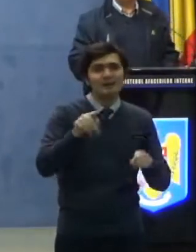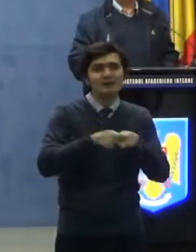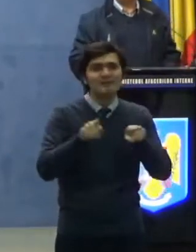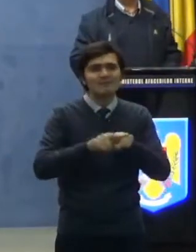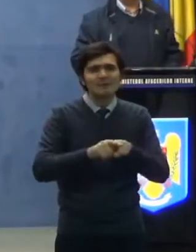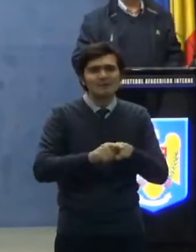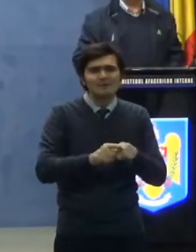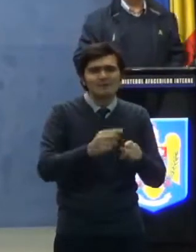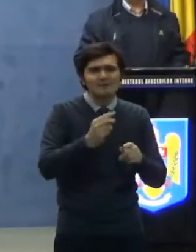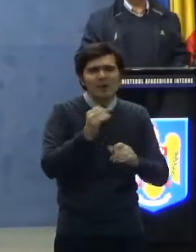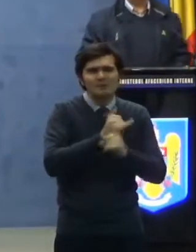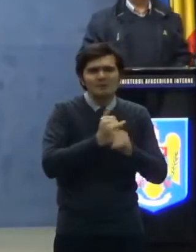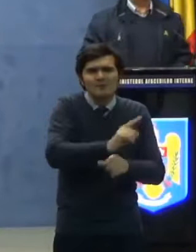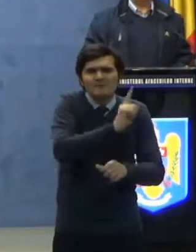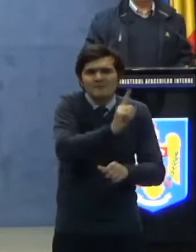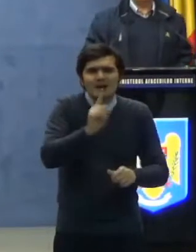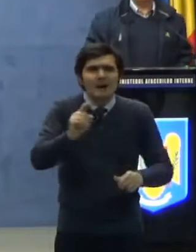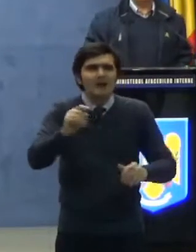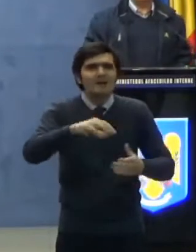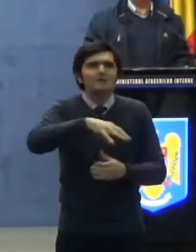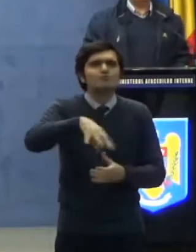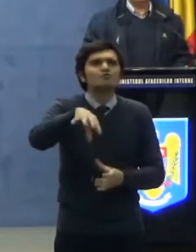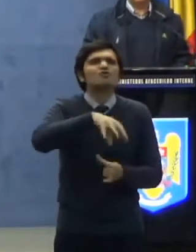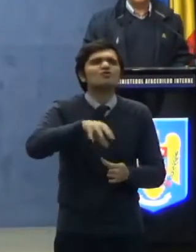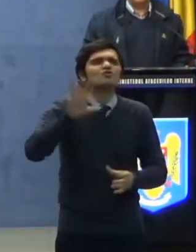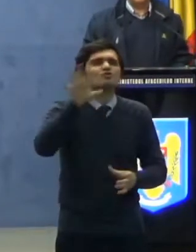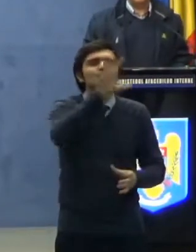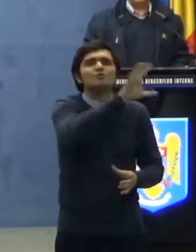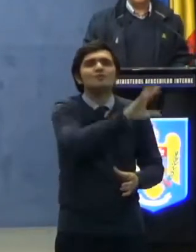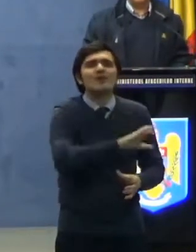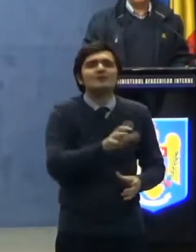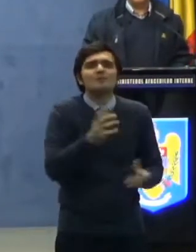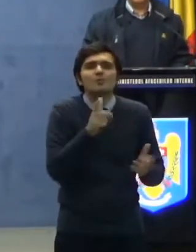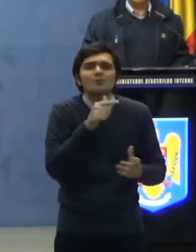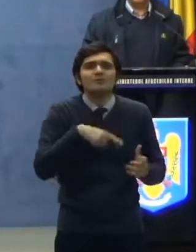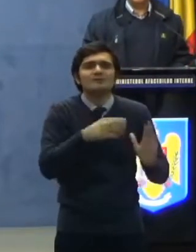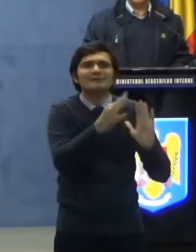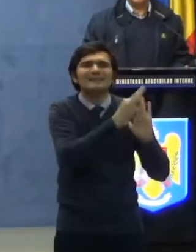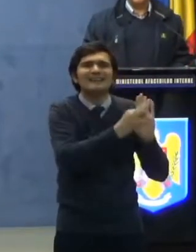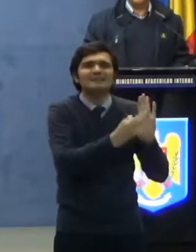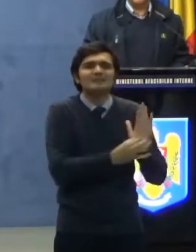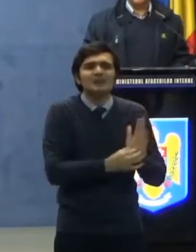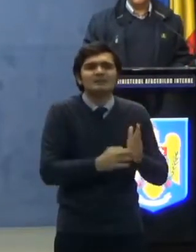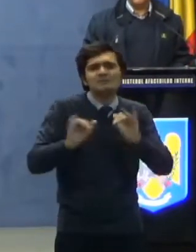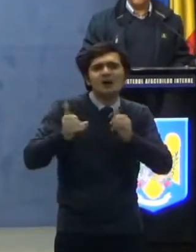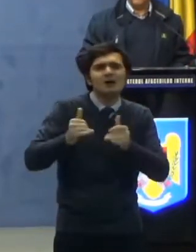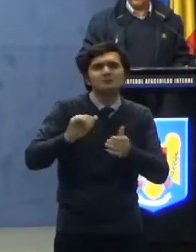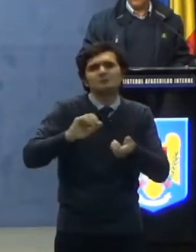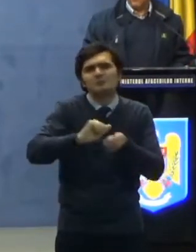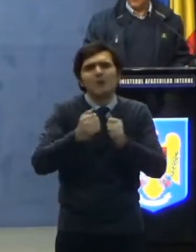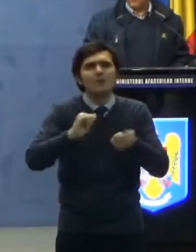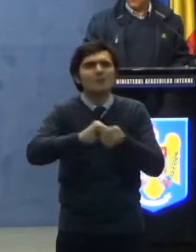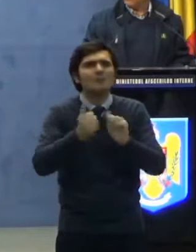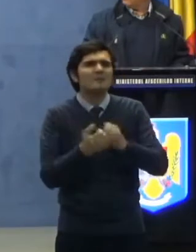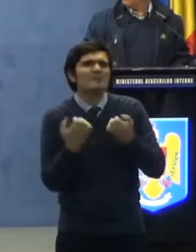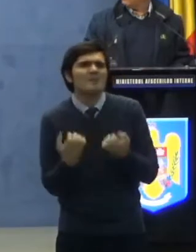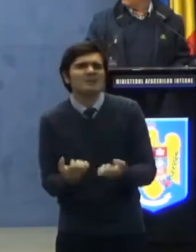pe județele care înregistrează cazuri și probleme dificile.